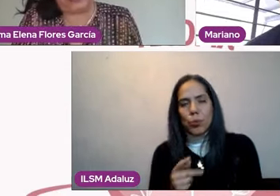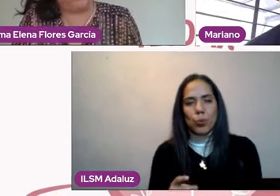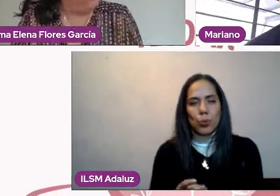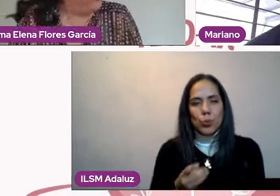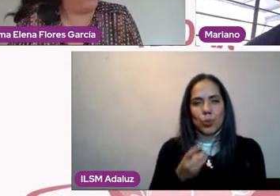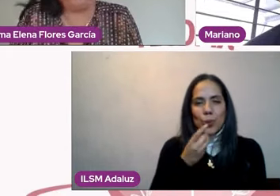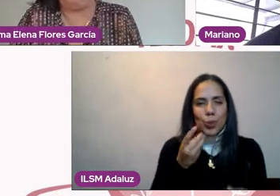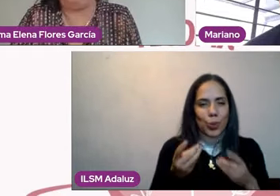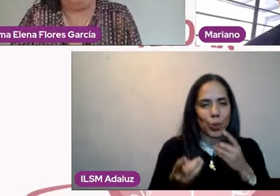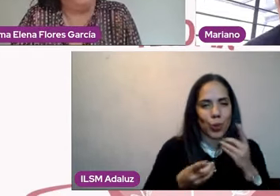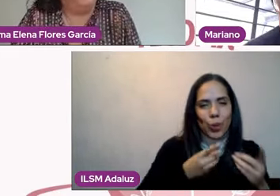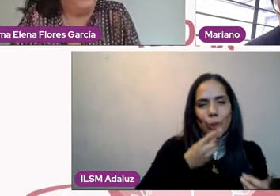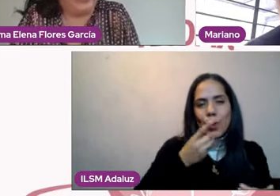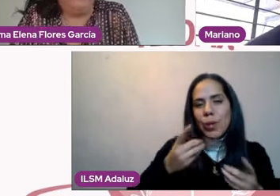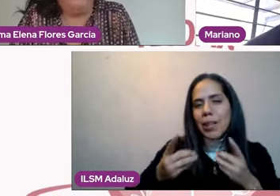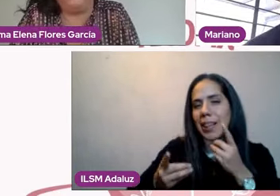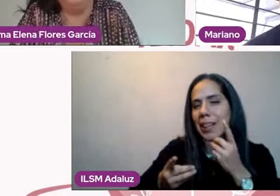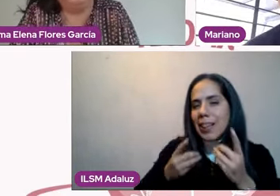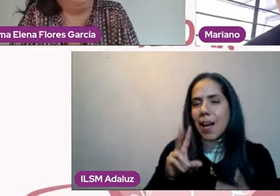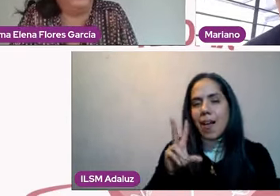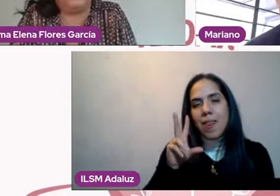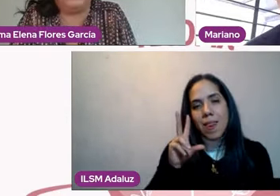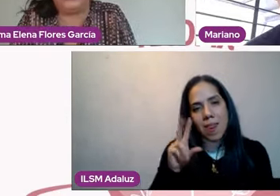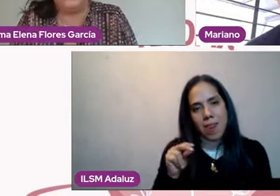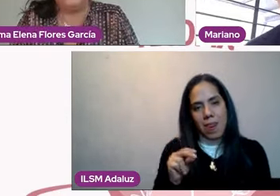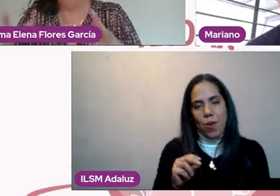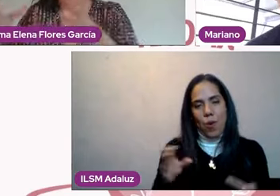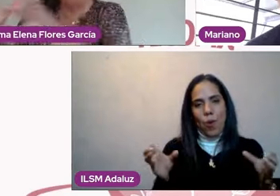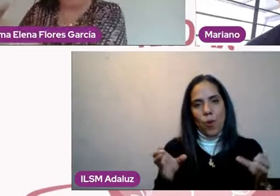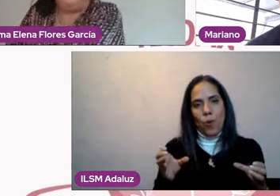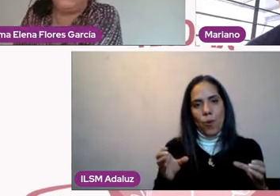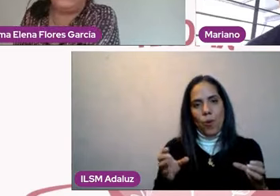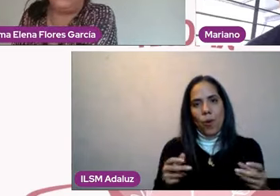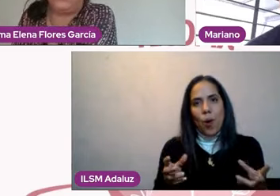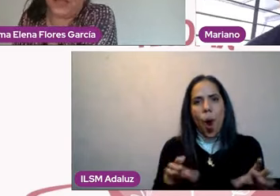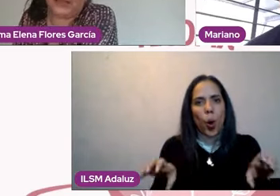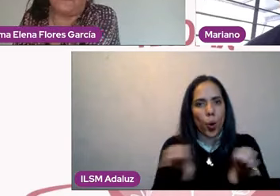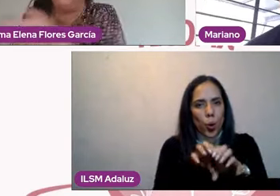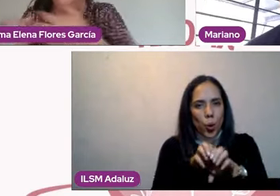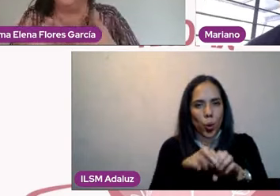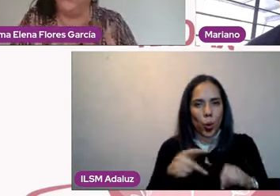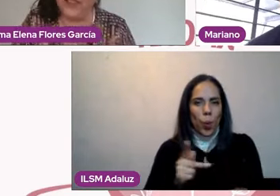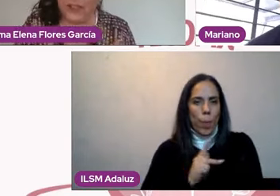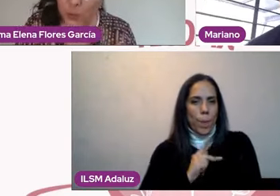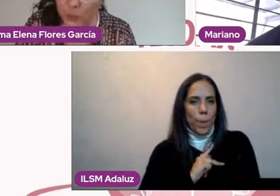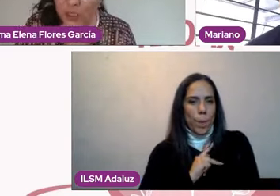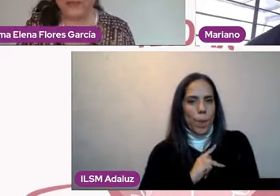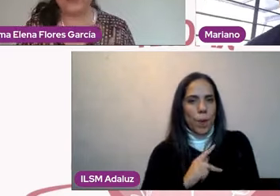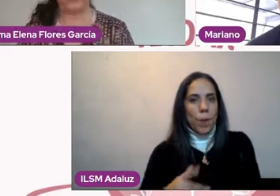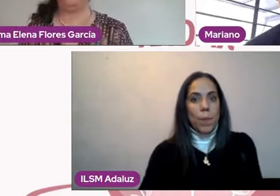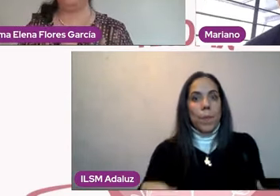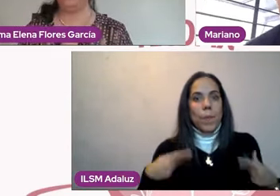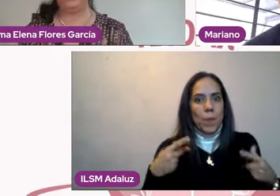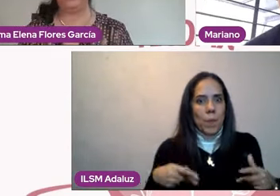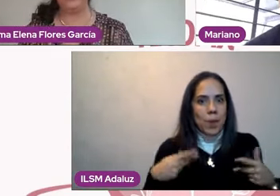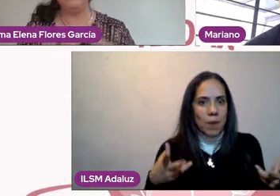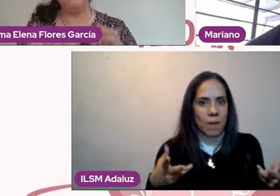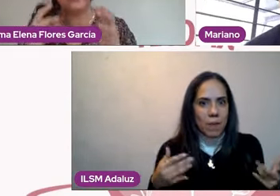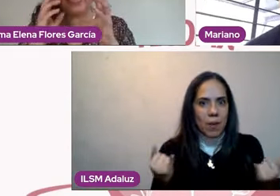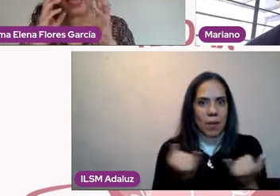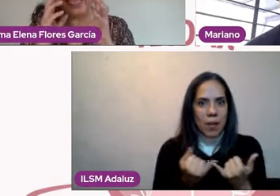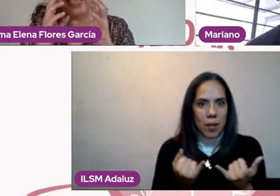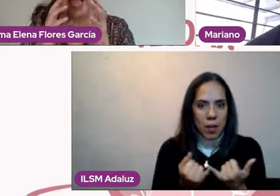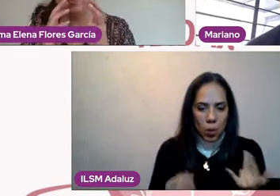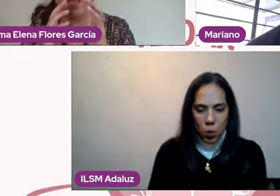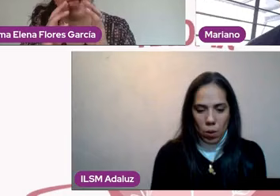práctica yo no me justifico, es decir, no permitas que te violenten, pero tú observas cómo me violentan.